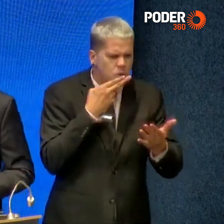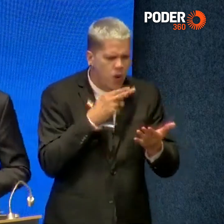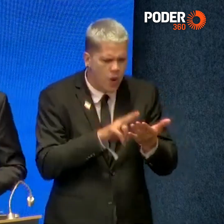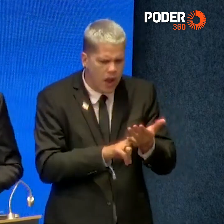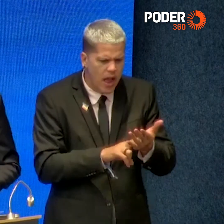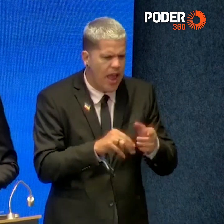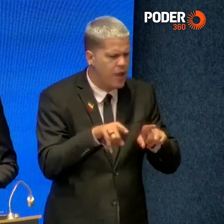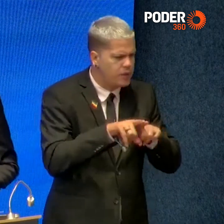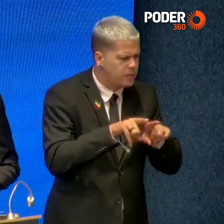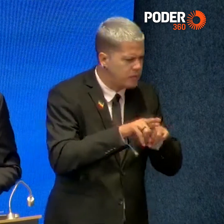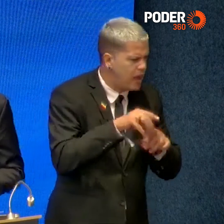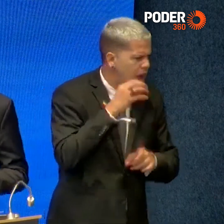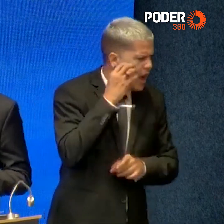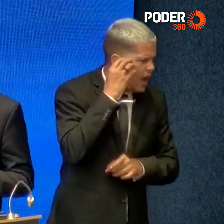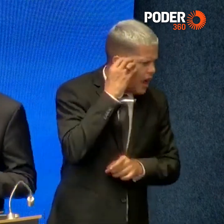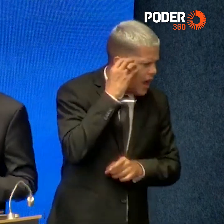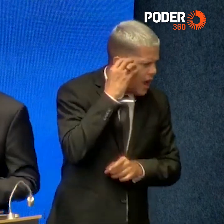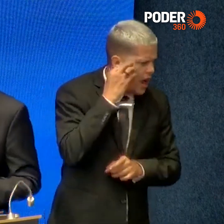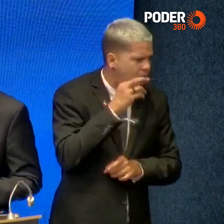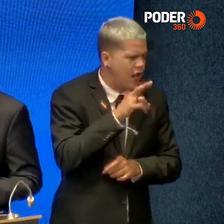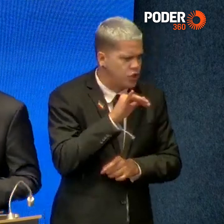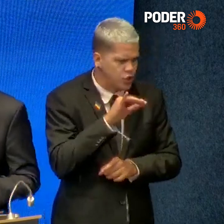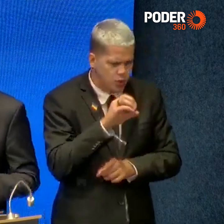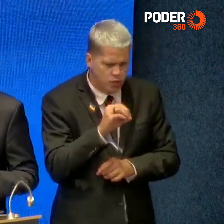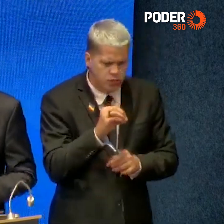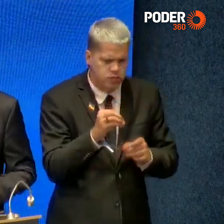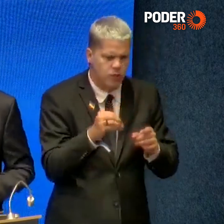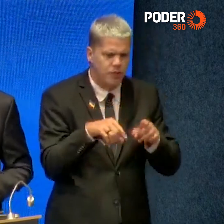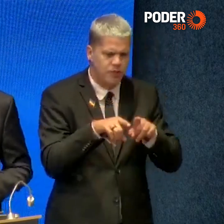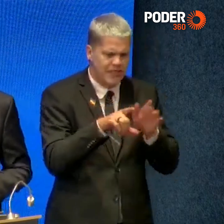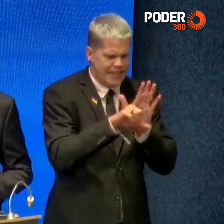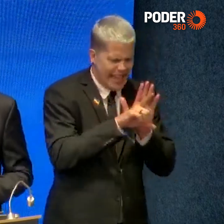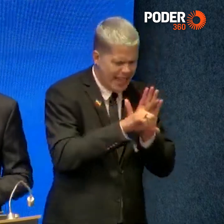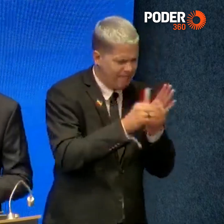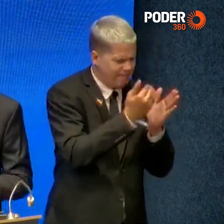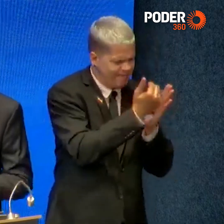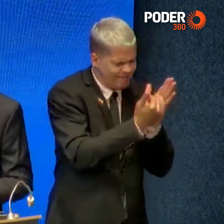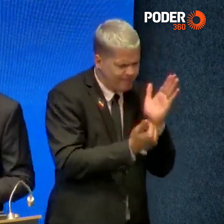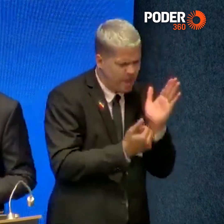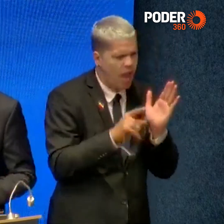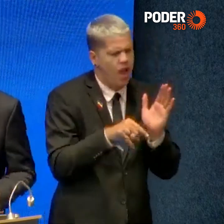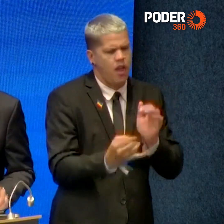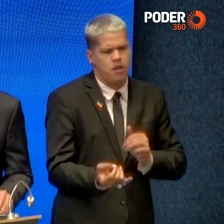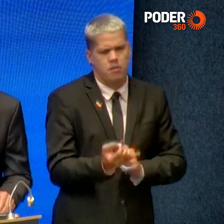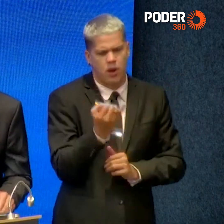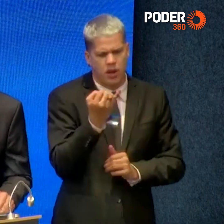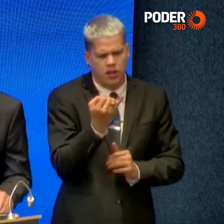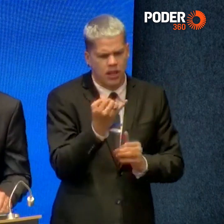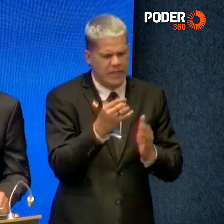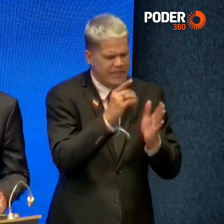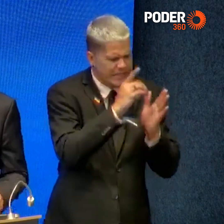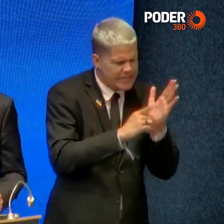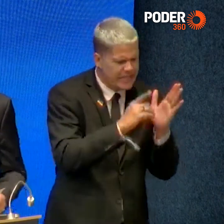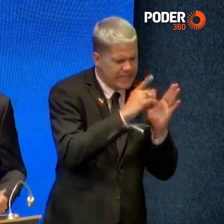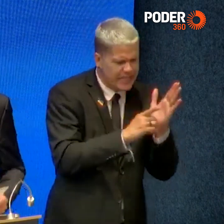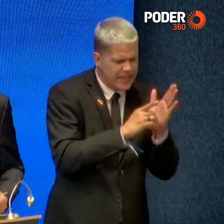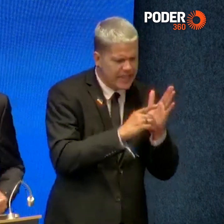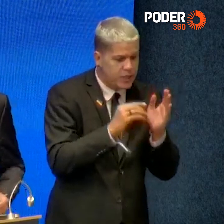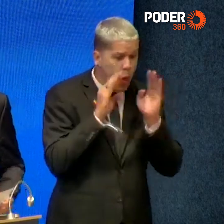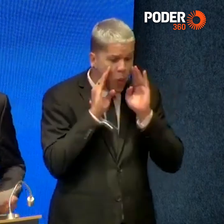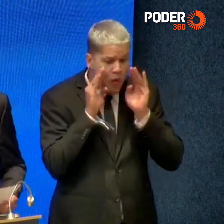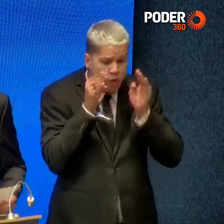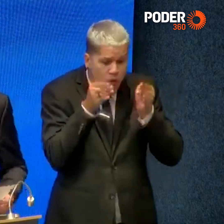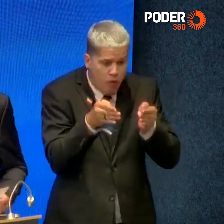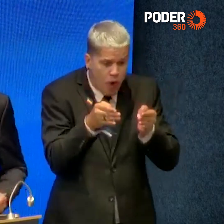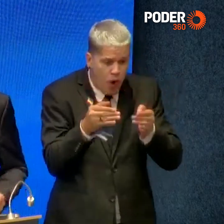radiodifusão, que nos termos da lei serão premissas, as diretrizes, o foco e o norte da